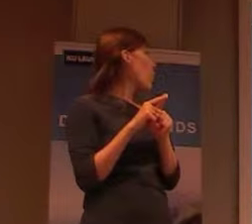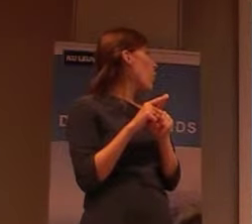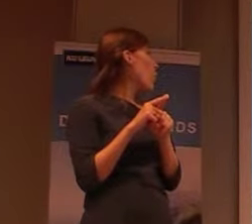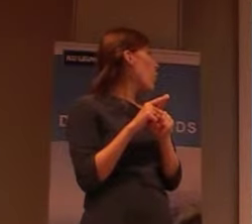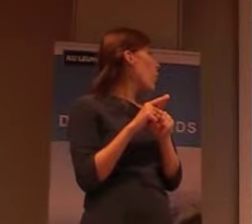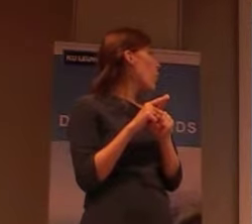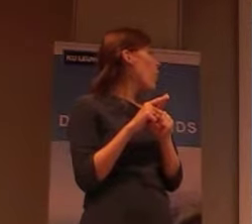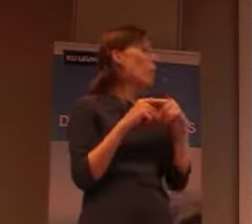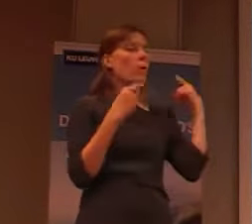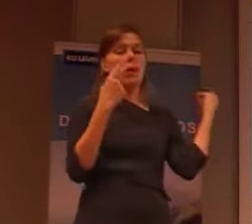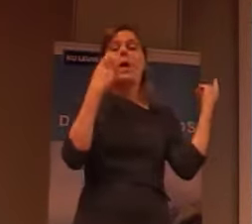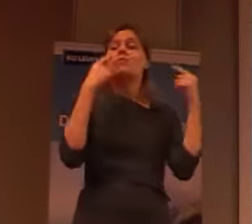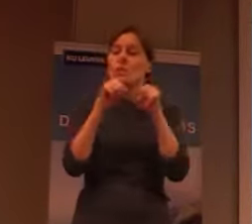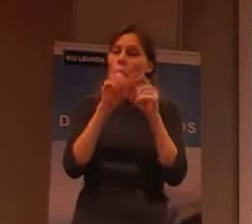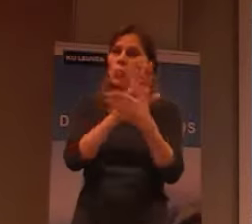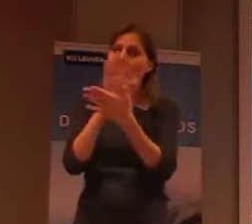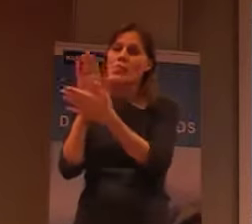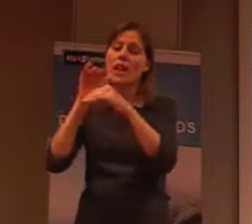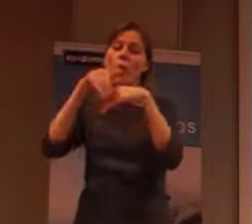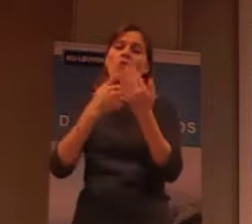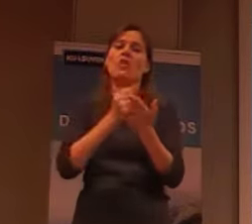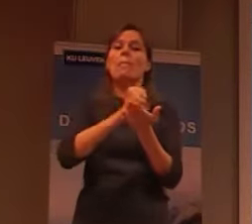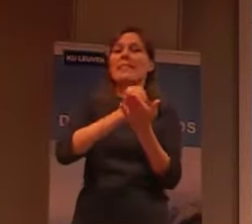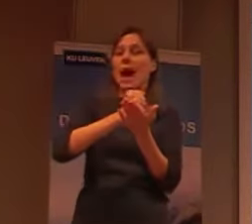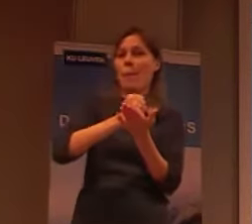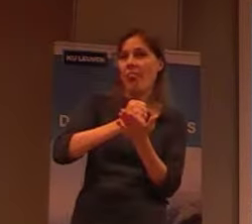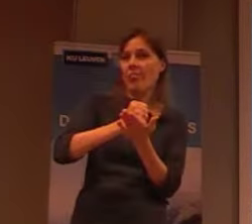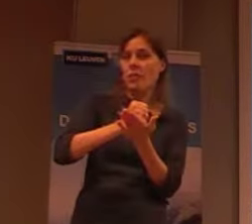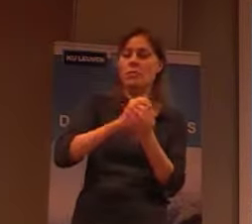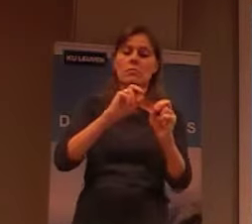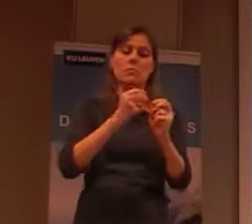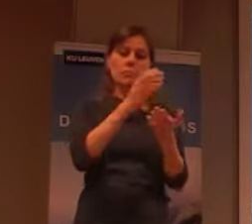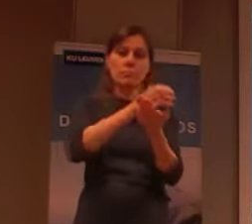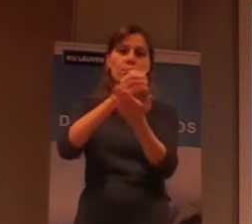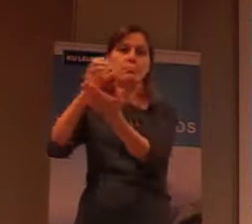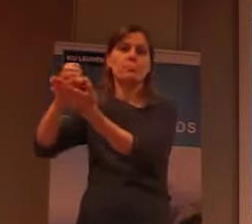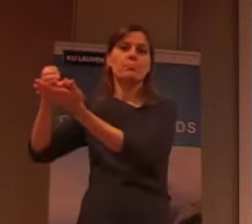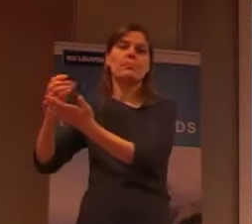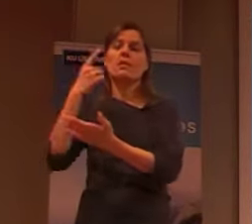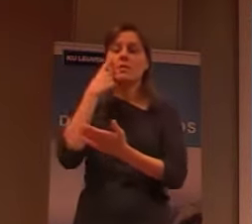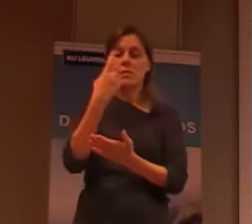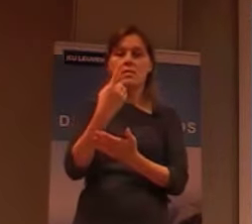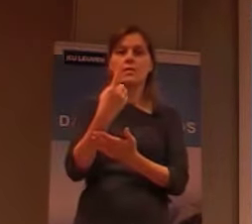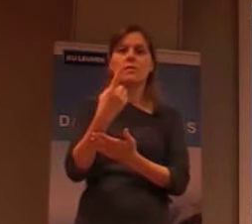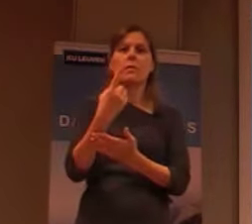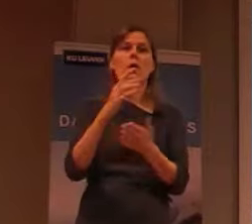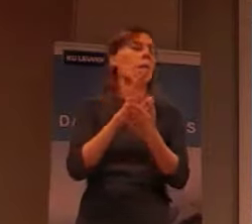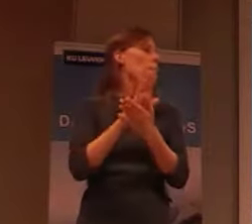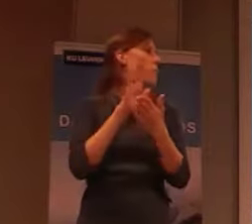opkomst van medicamenten. Dus de sulfon medicamenten in de jaren 50. Die hebben heel veel teweeggebracht.